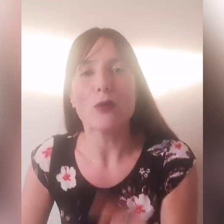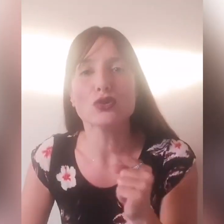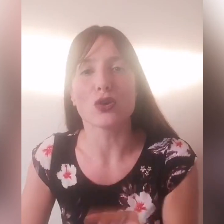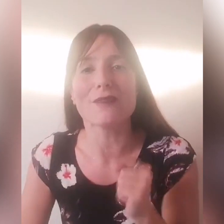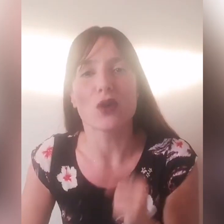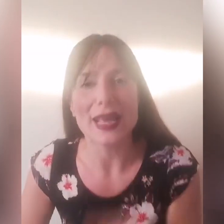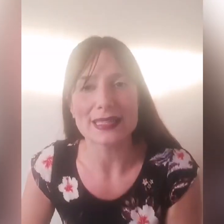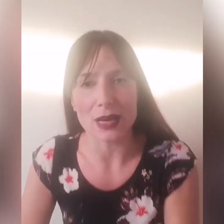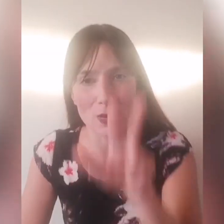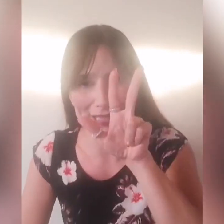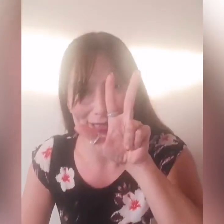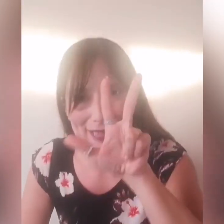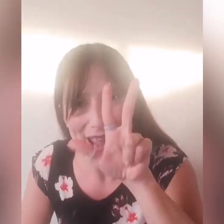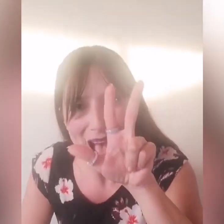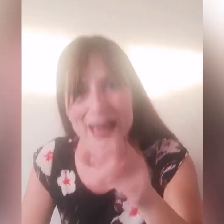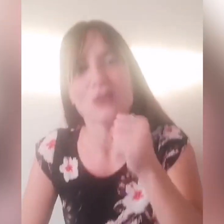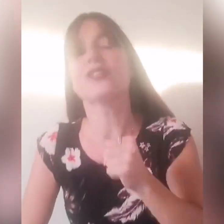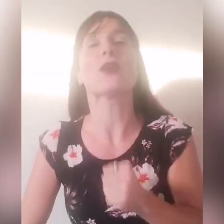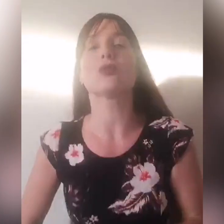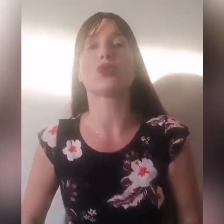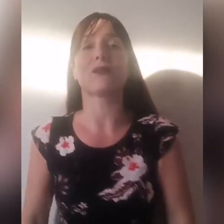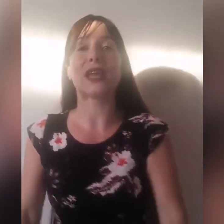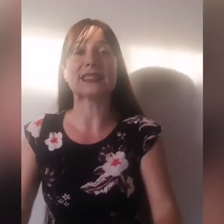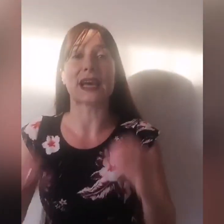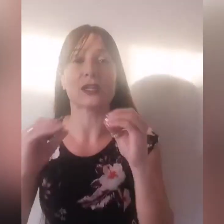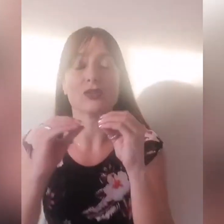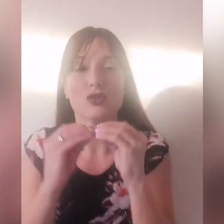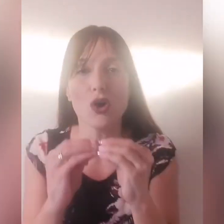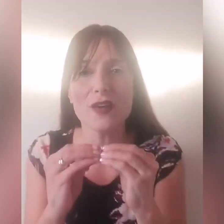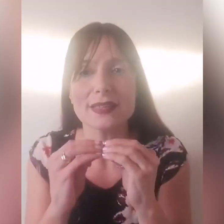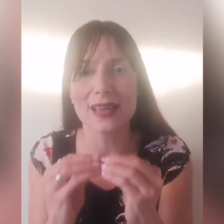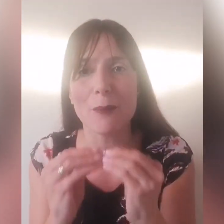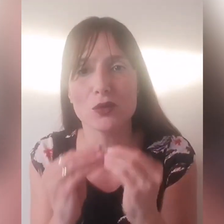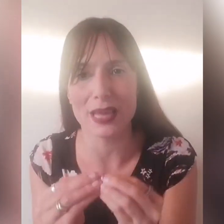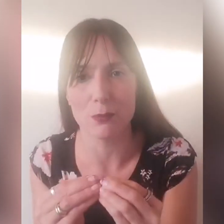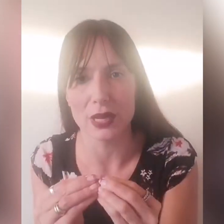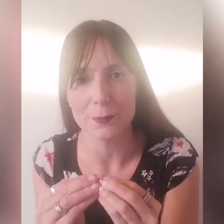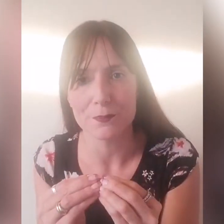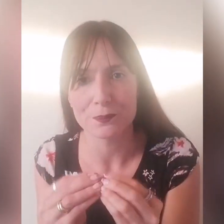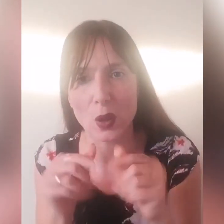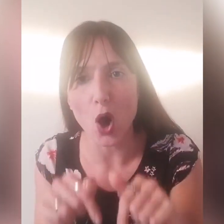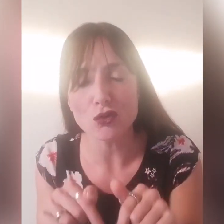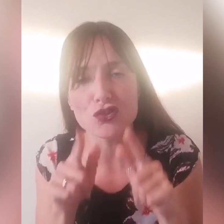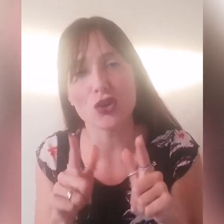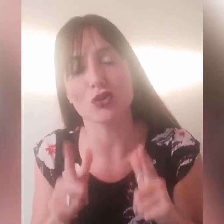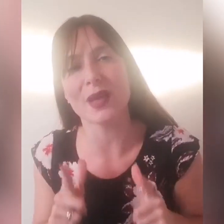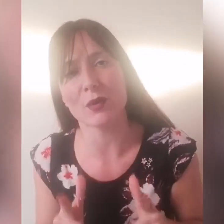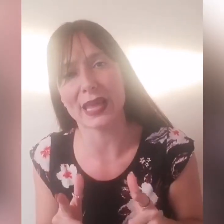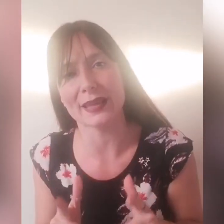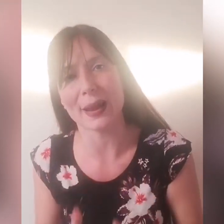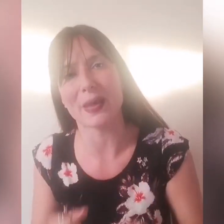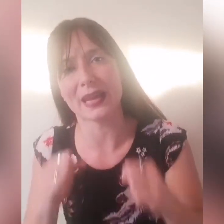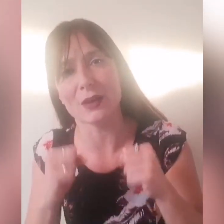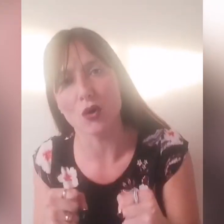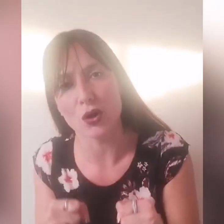'autorevolezza, queste tre aree ci danno l'autorevolezza, dove siamo deboli, oggi ce lo dobbiamo chiedere perché noi